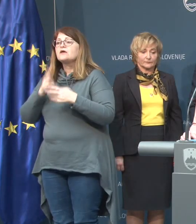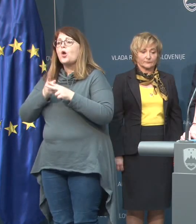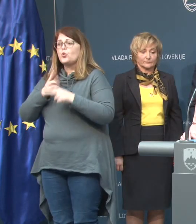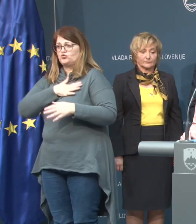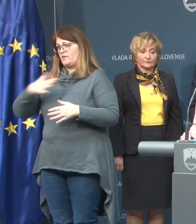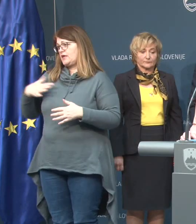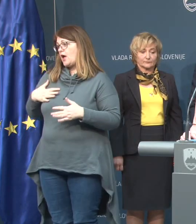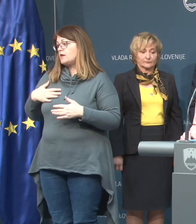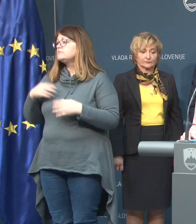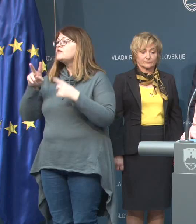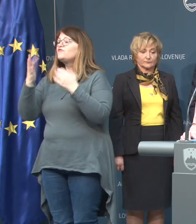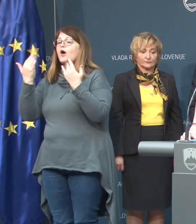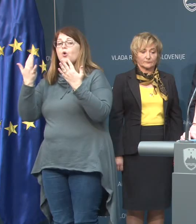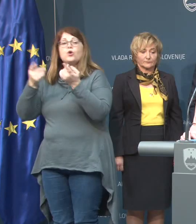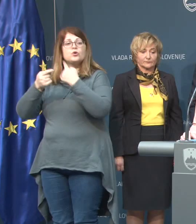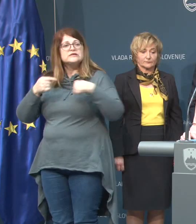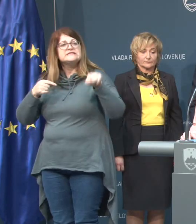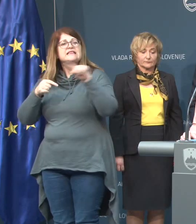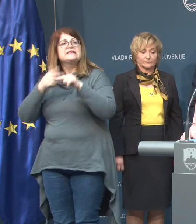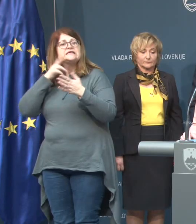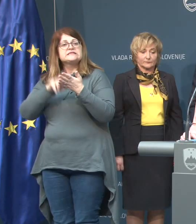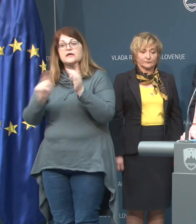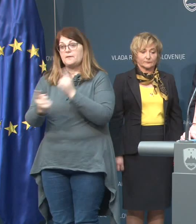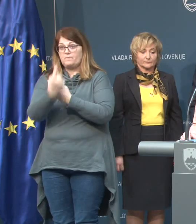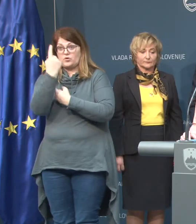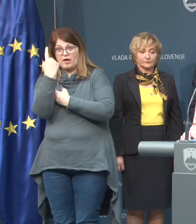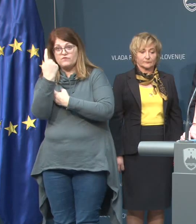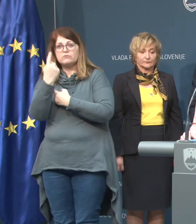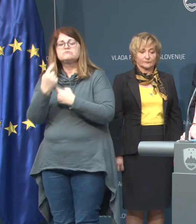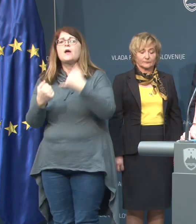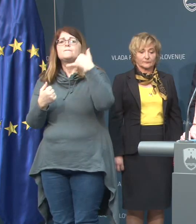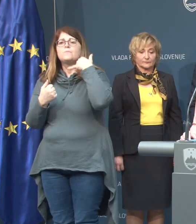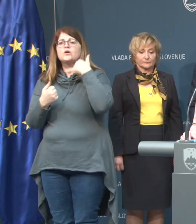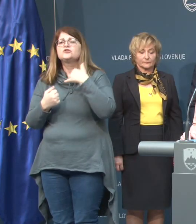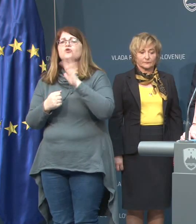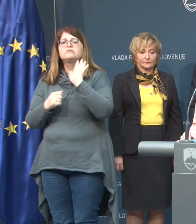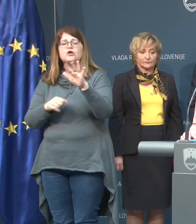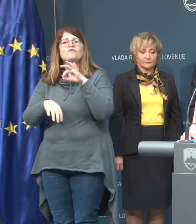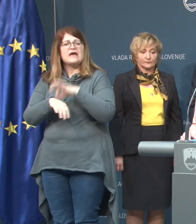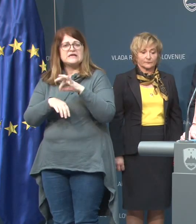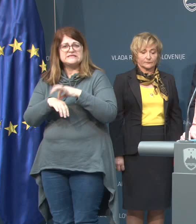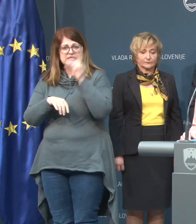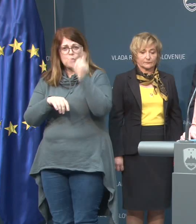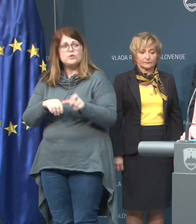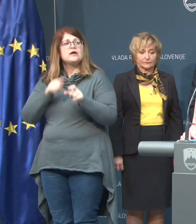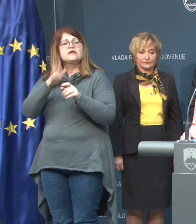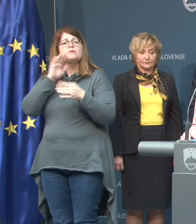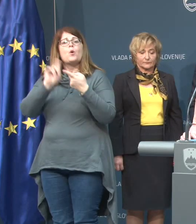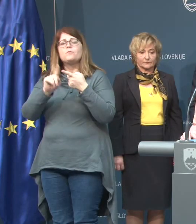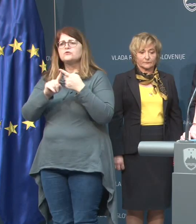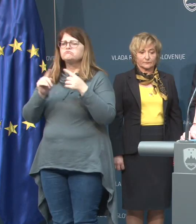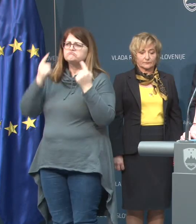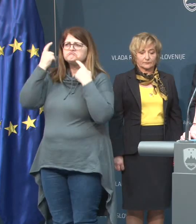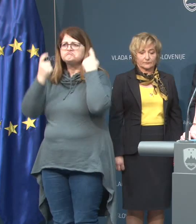dihaj. Vokolikor pa se ti znaki pojavijo, pokličajo osebnega zdravnika, ki bo seveda potem